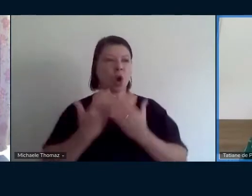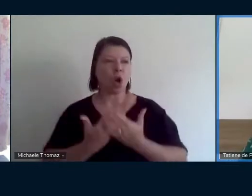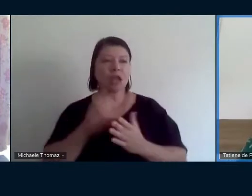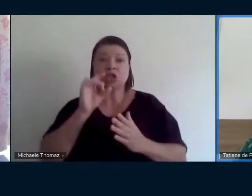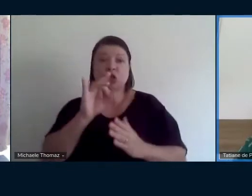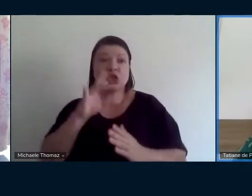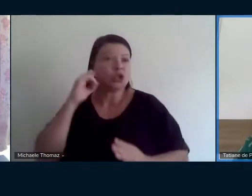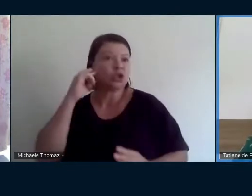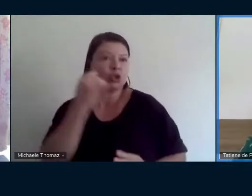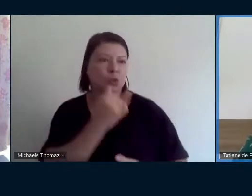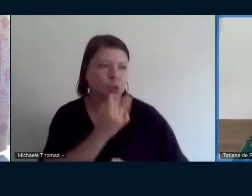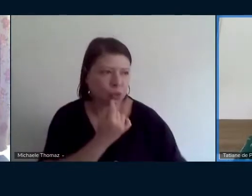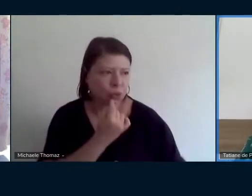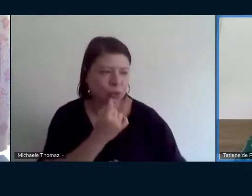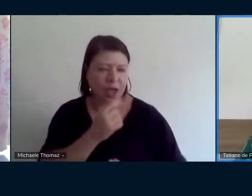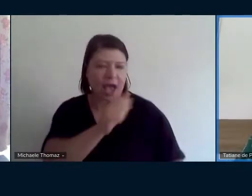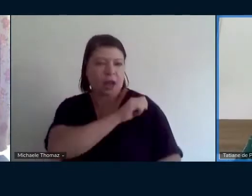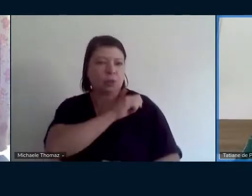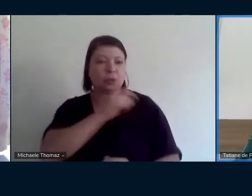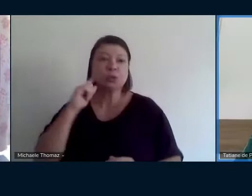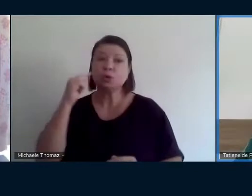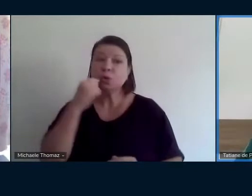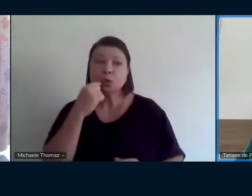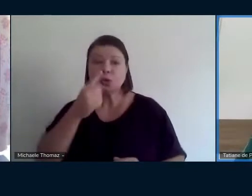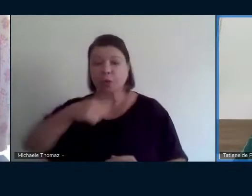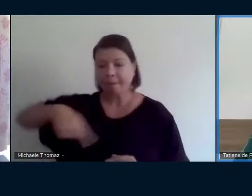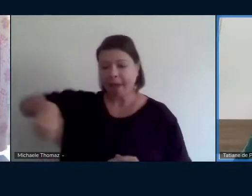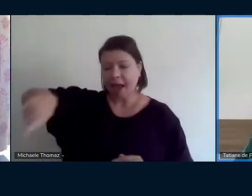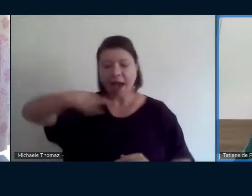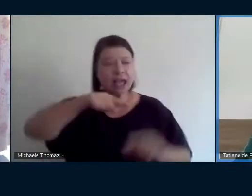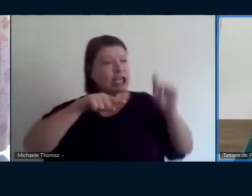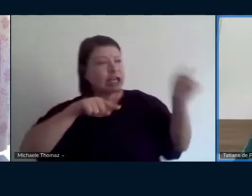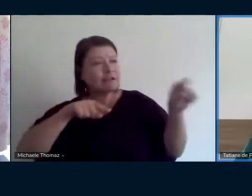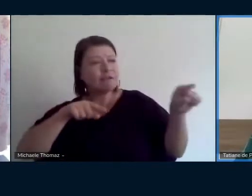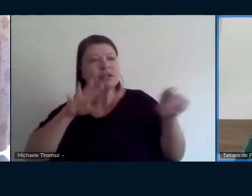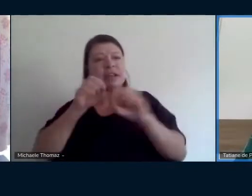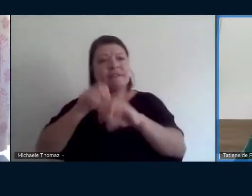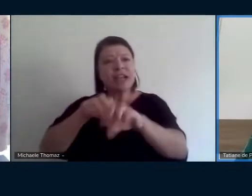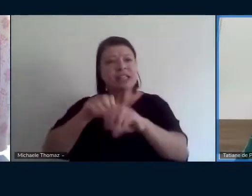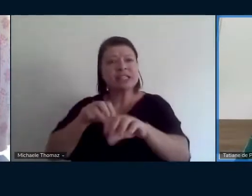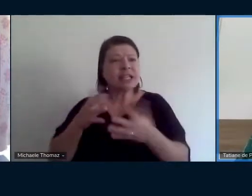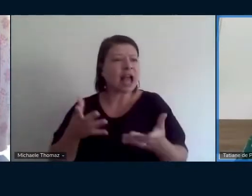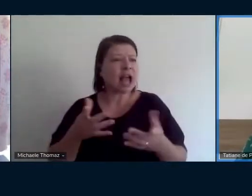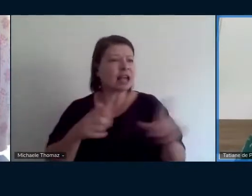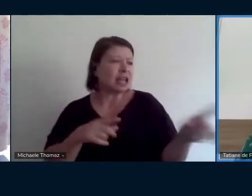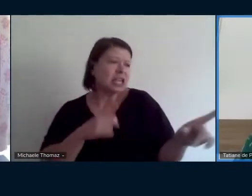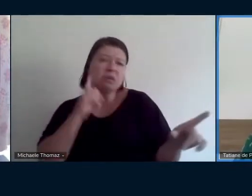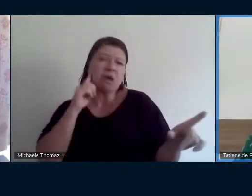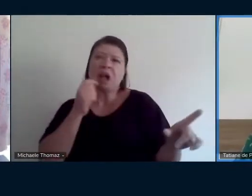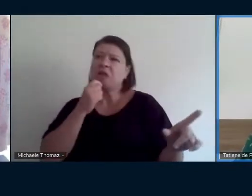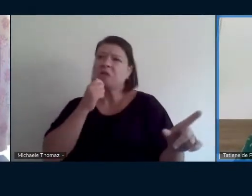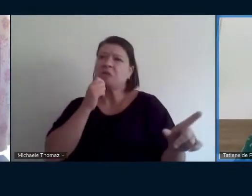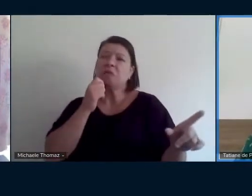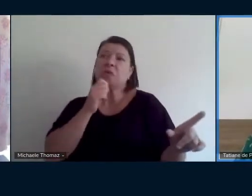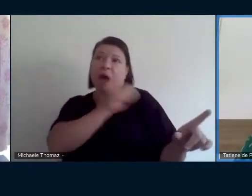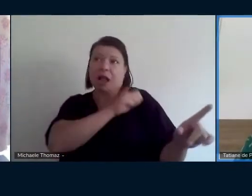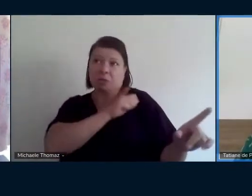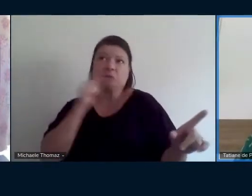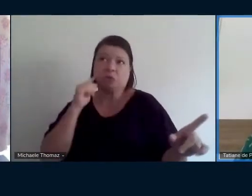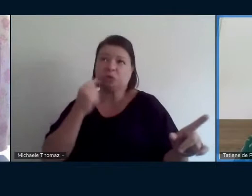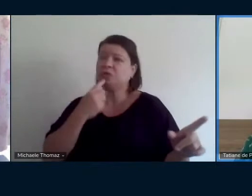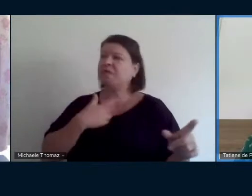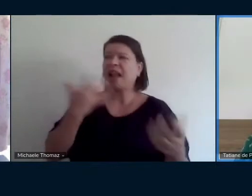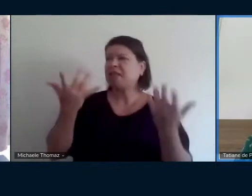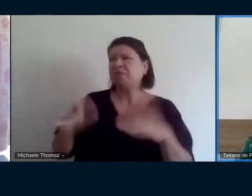tem uma atividade que envolve música e esse estudante fala que não quer, né, nunca participou? então a gente